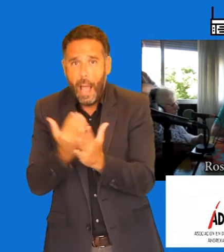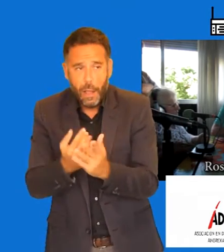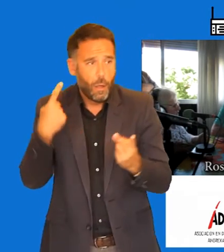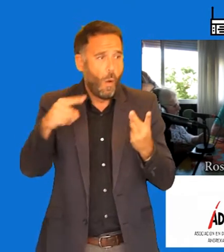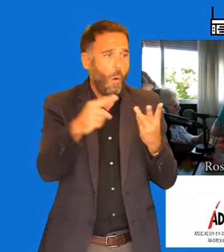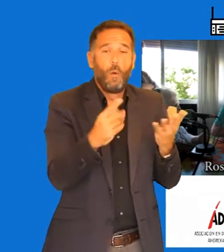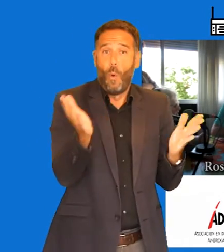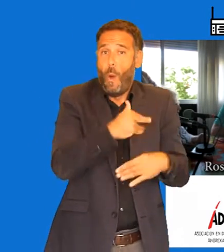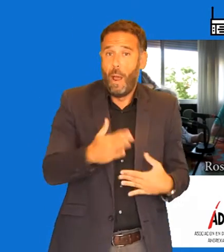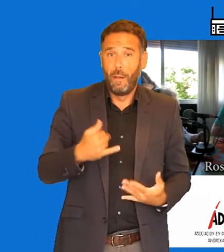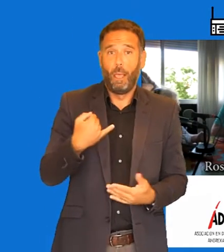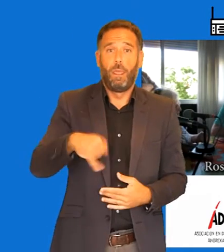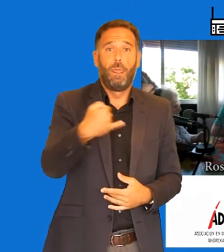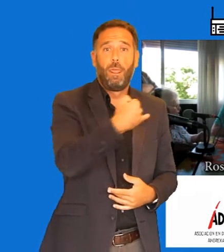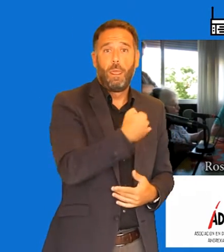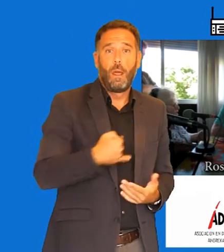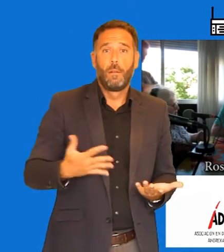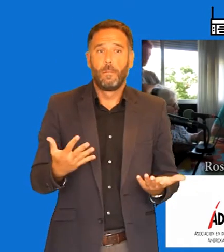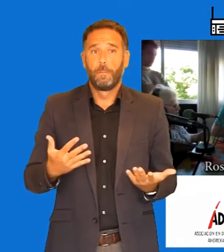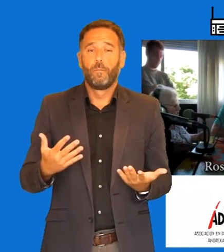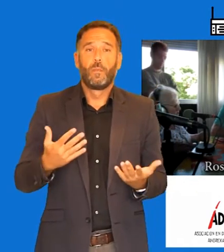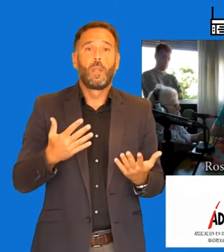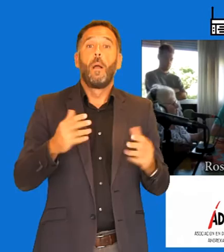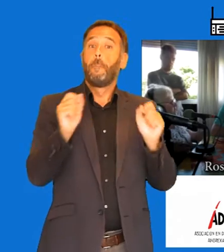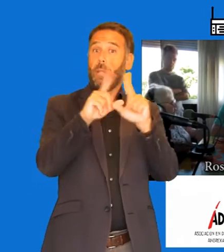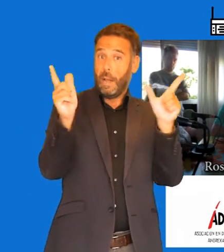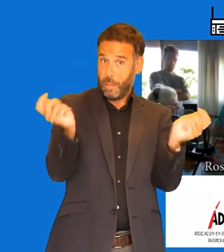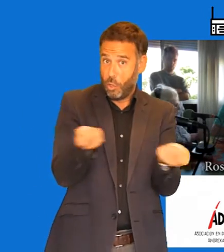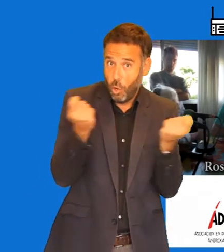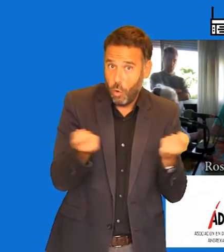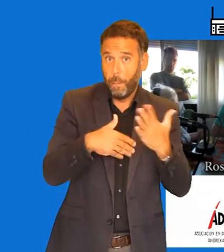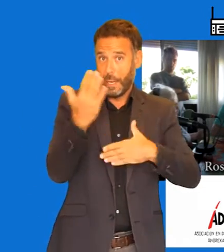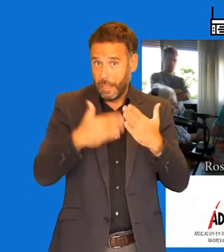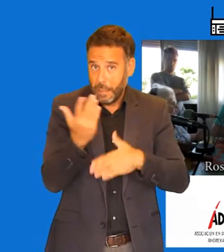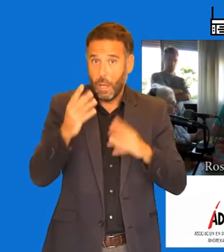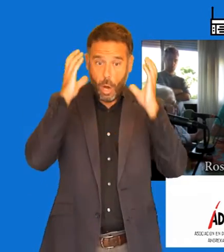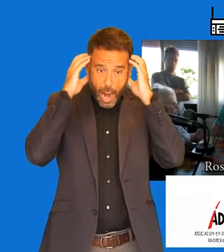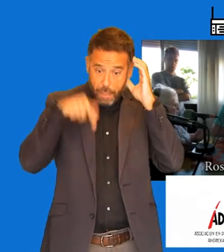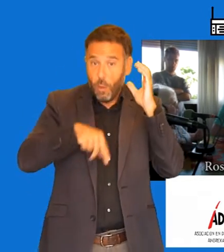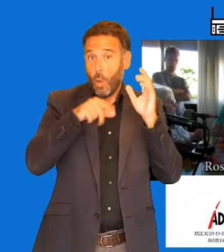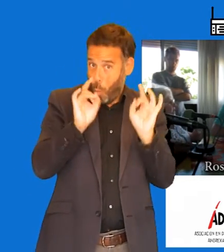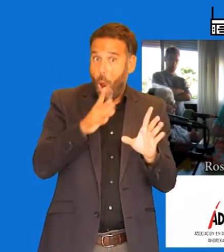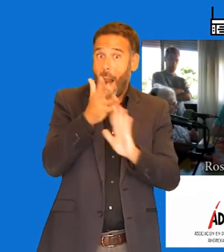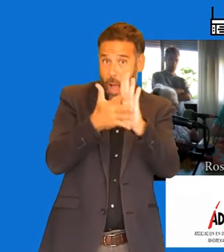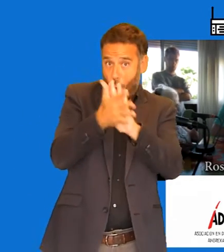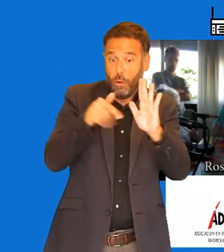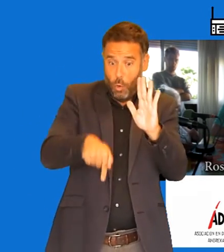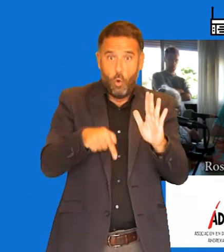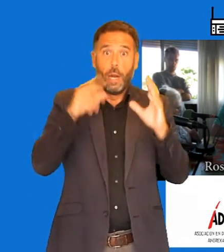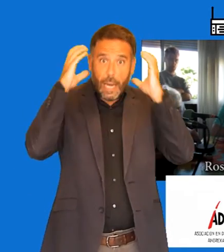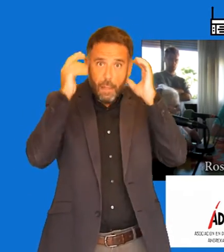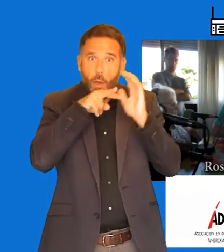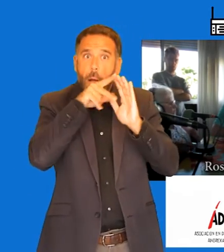la televisión, en los medios de comunicación, tal como hoy estamos haciendo. Por lo menos hoy empezamos a que